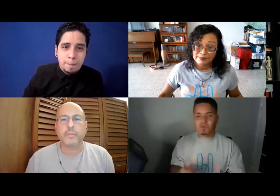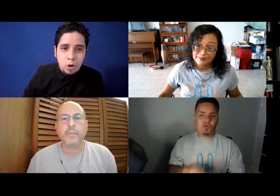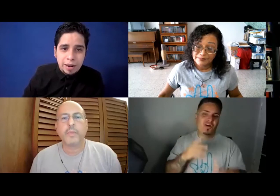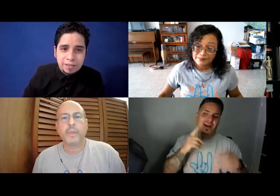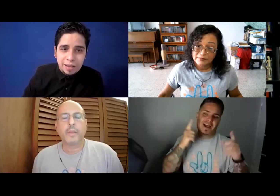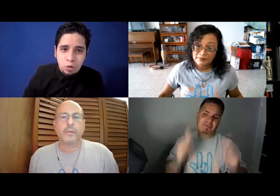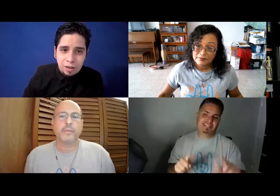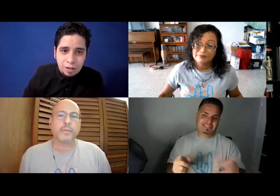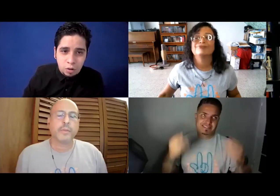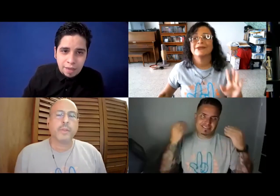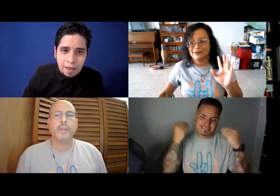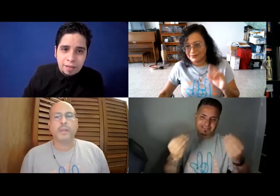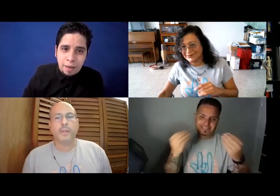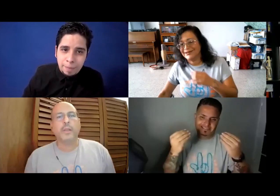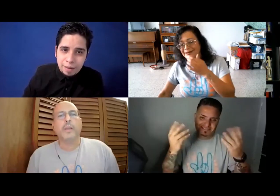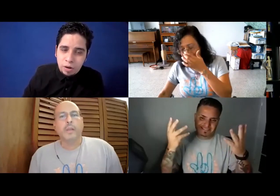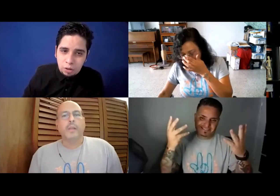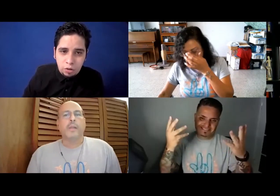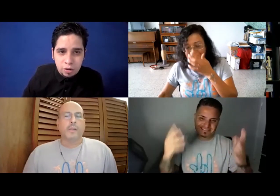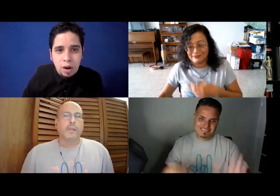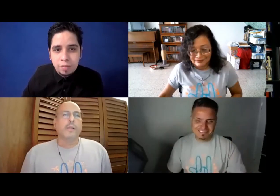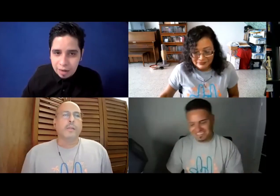promesas y nunca se logra nada, así que esperemos que esto nos sea igual, ¿verdad?